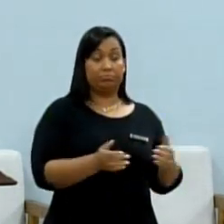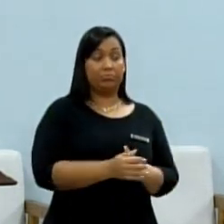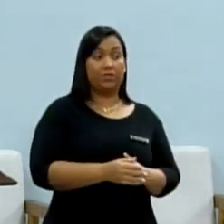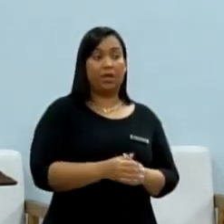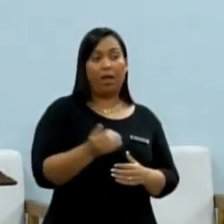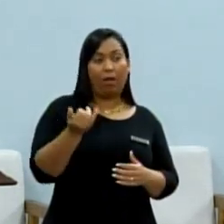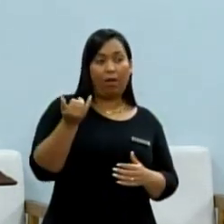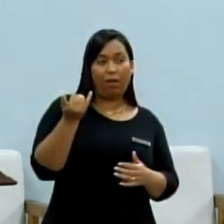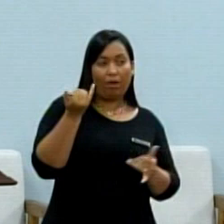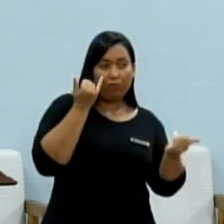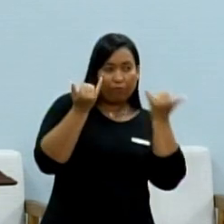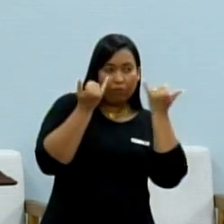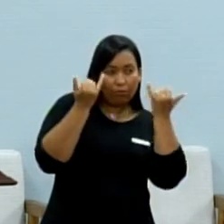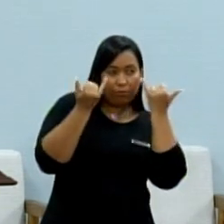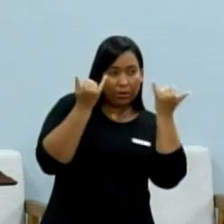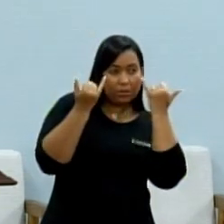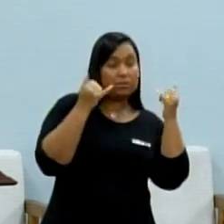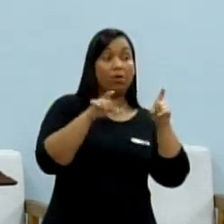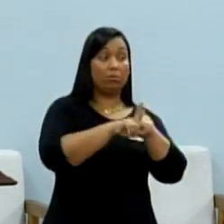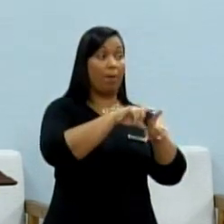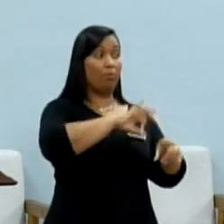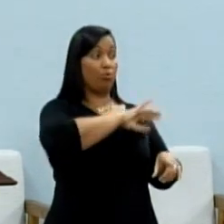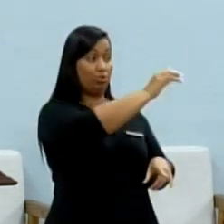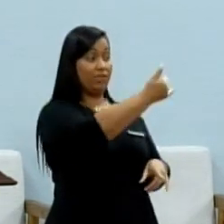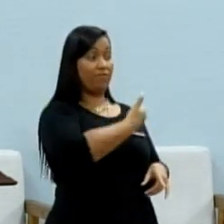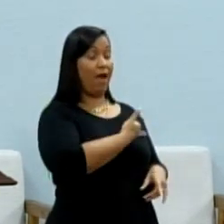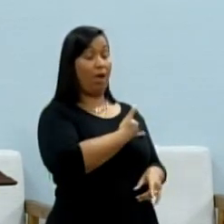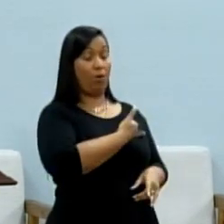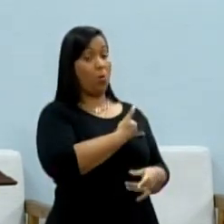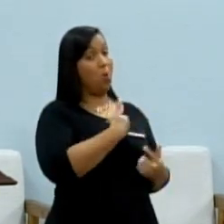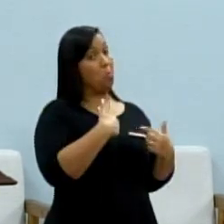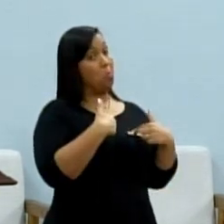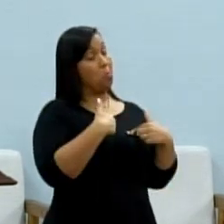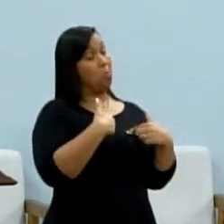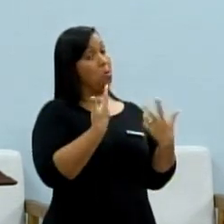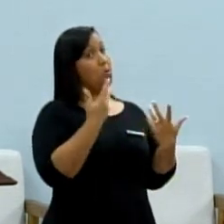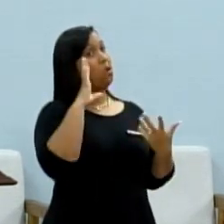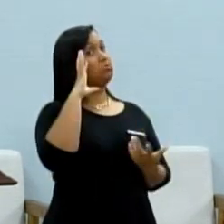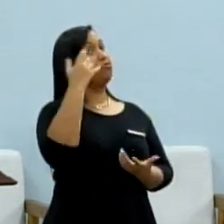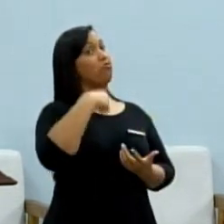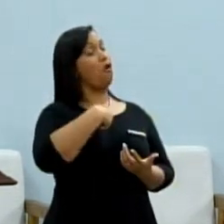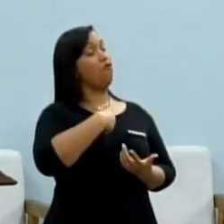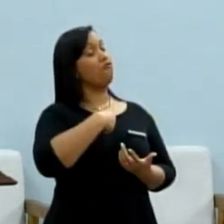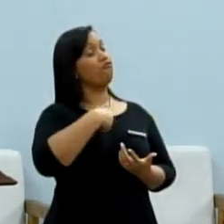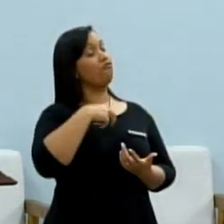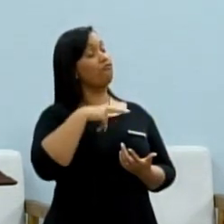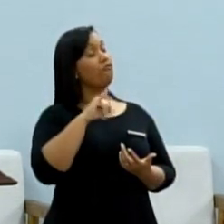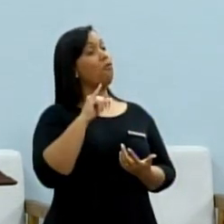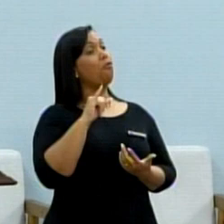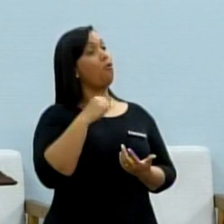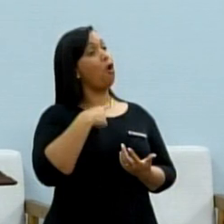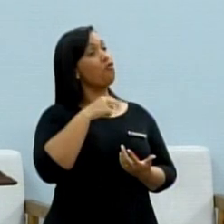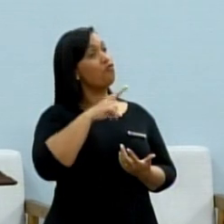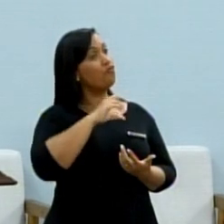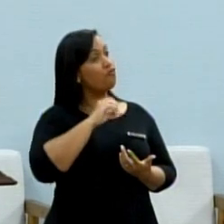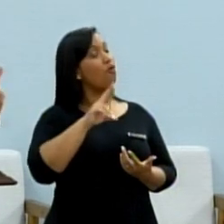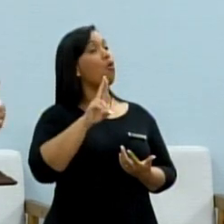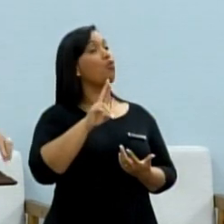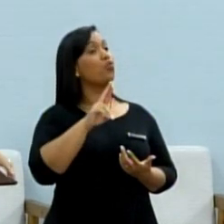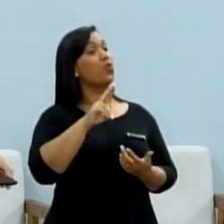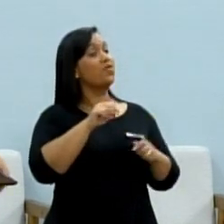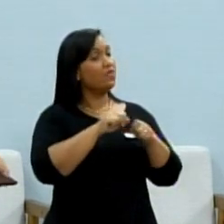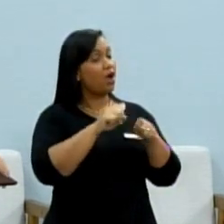informação da própria polícia militar, eu resolvi fazer um requerimento com